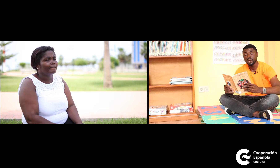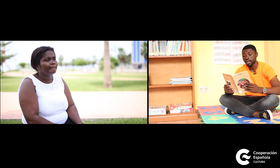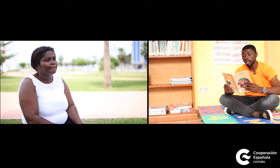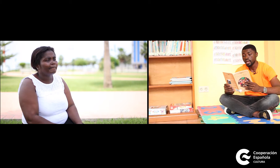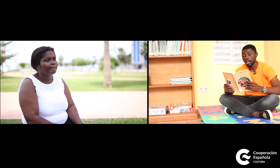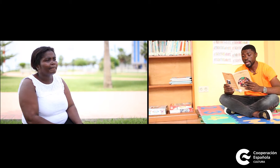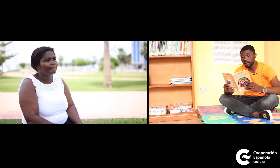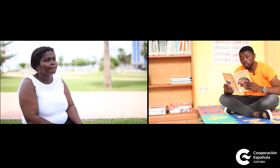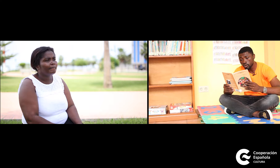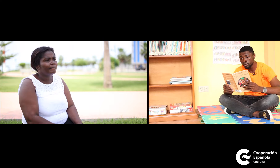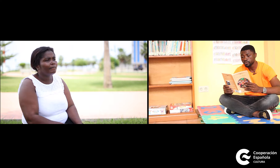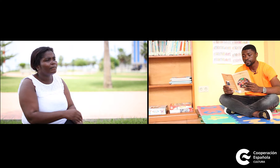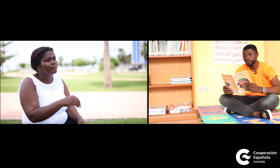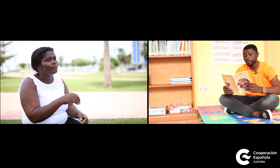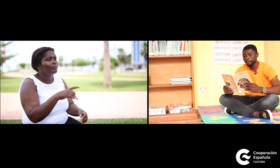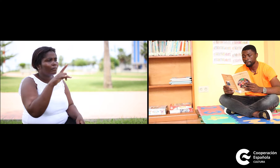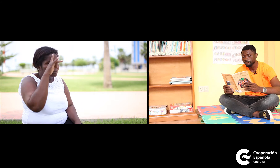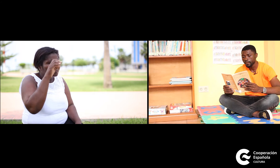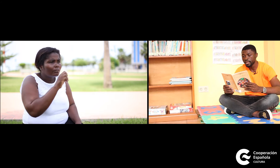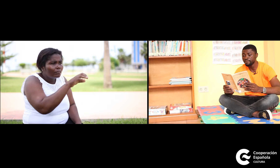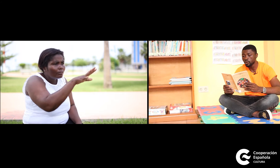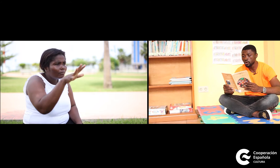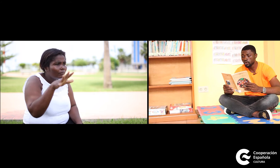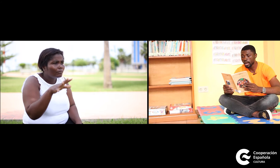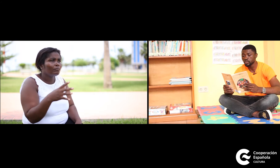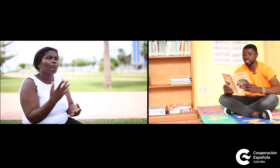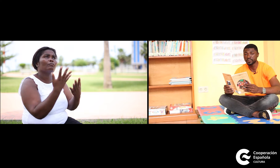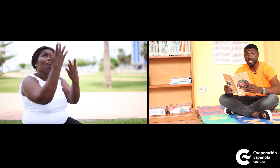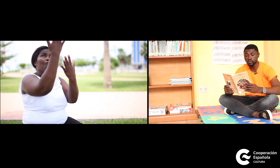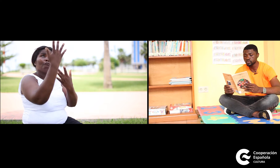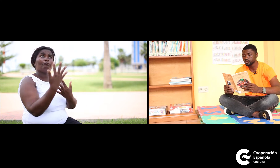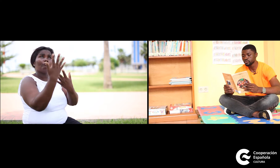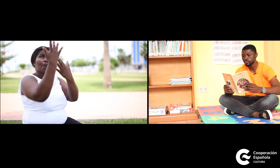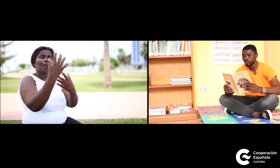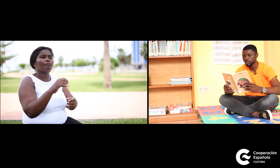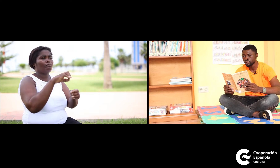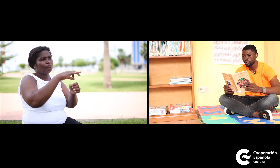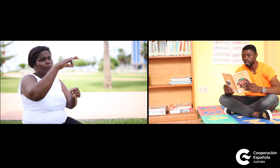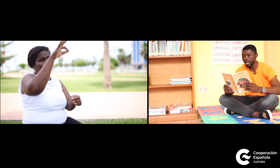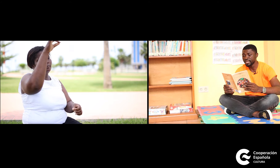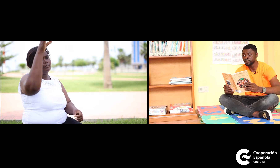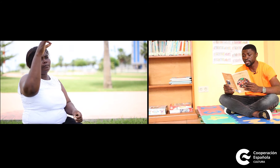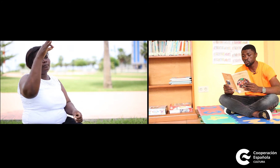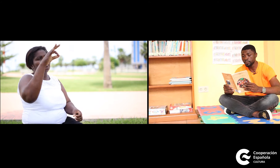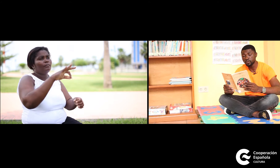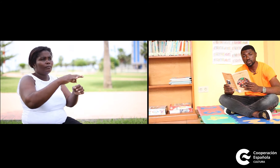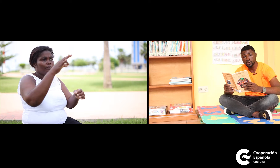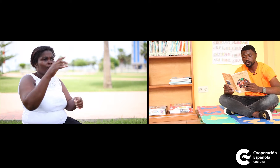El brujo invocó a los espíritus. El espíritu preguntó,